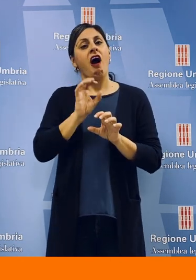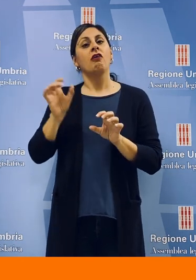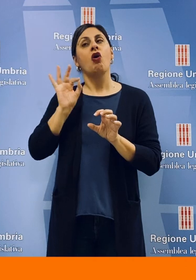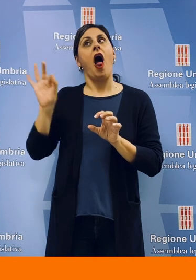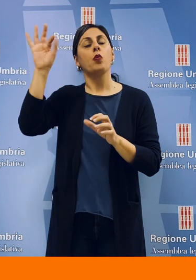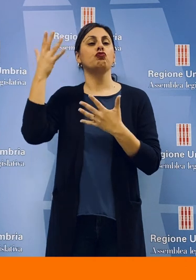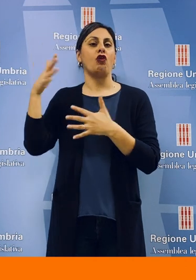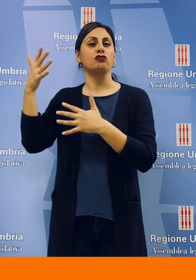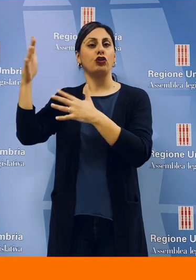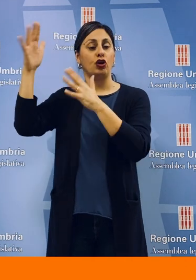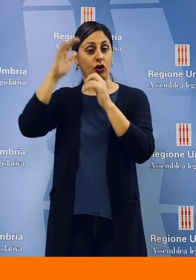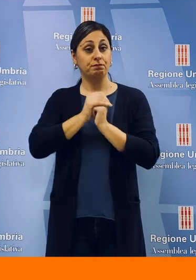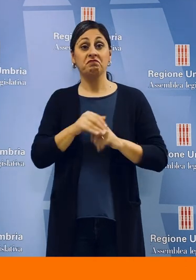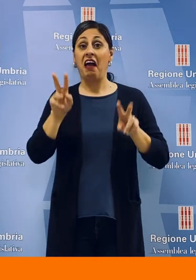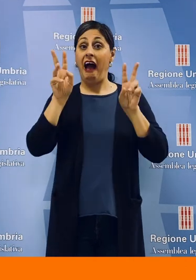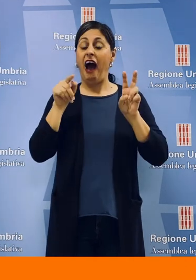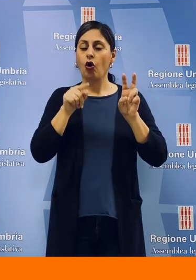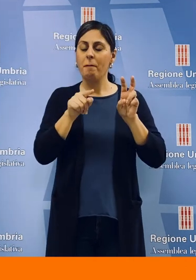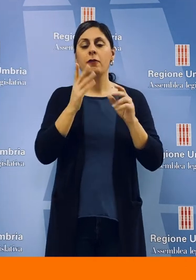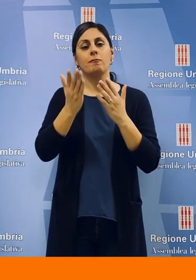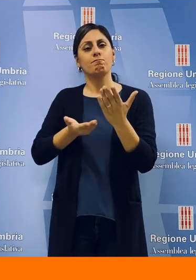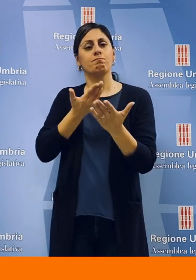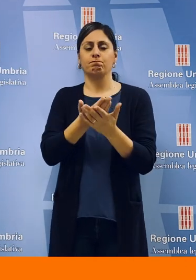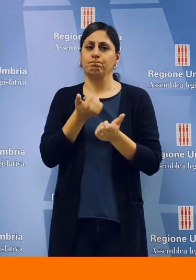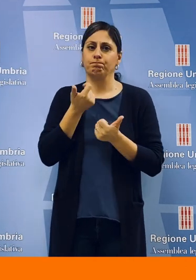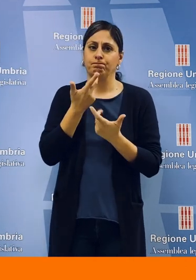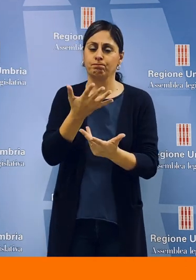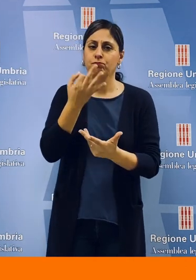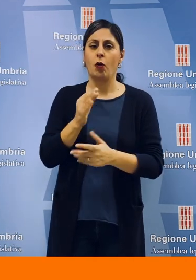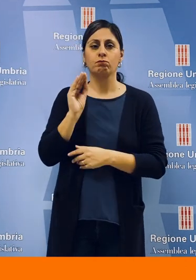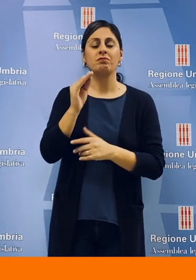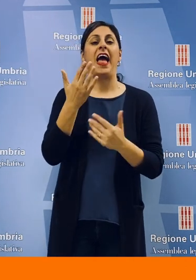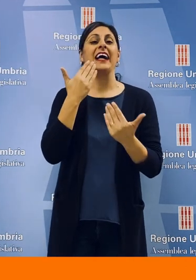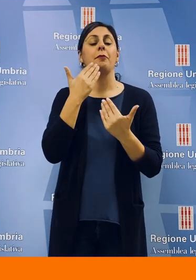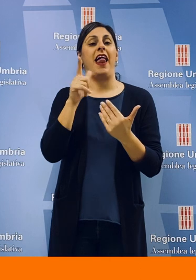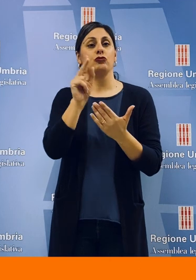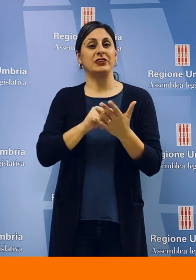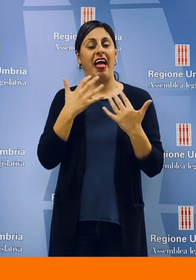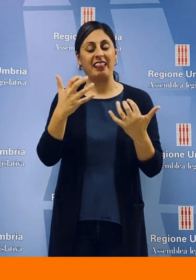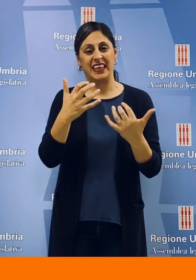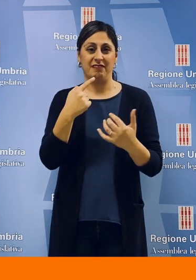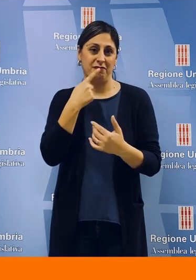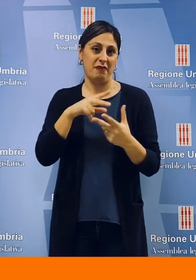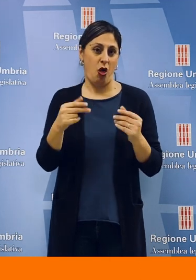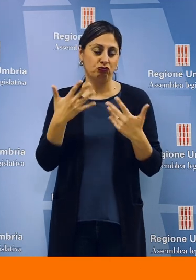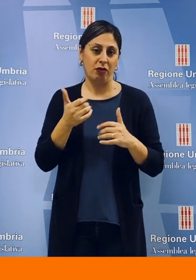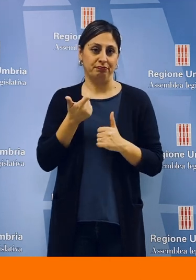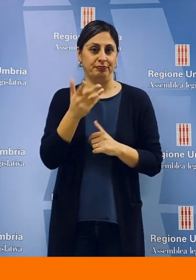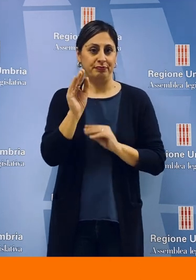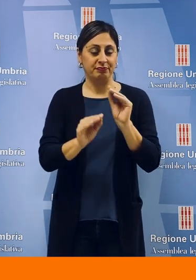oncologiche, provvedimento adottato da altre regioni italiane. L'argomento è stato sottoposto più volte all'attenzione dell